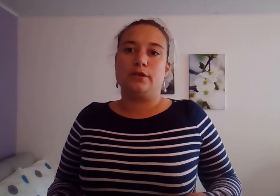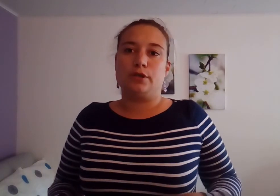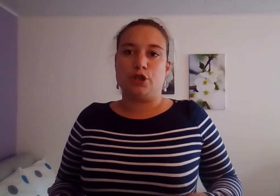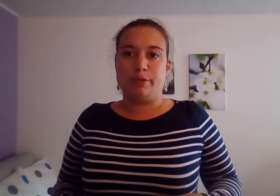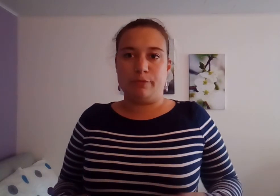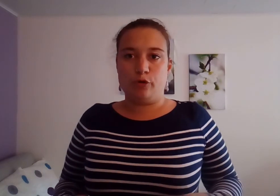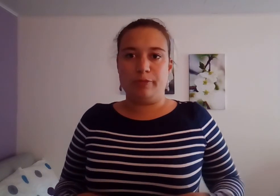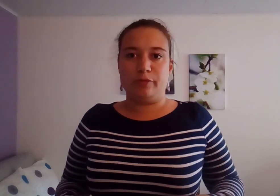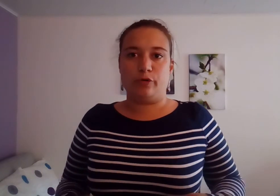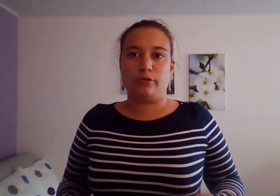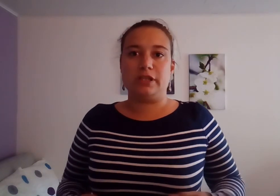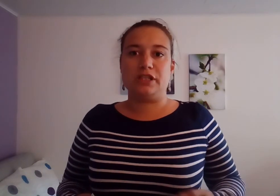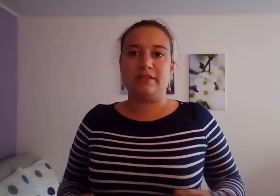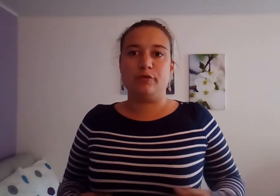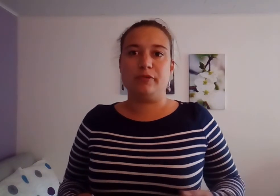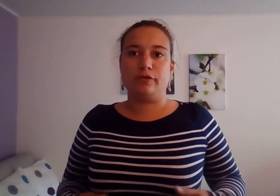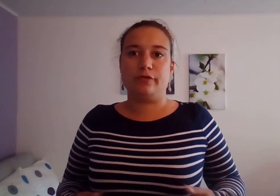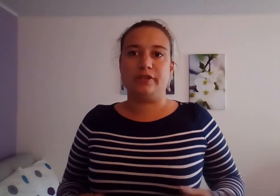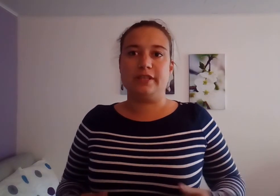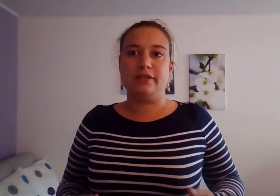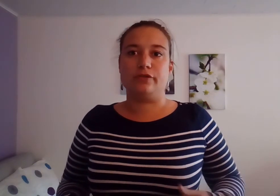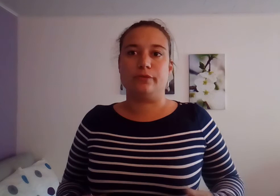J'aime complètement et j'accepte mes enfants tels qu'ils sont.